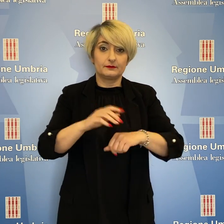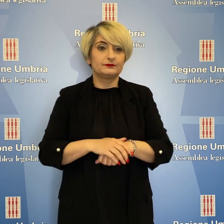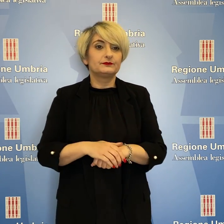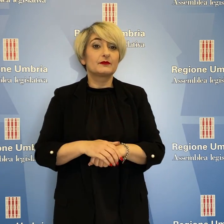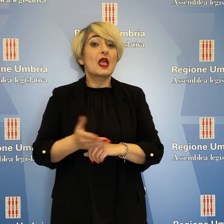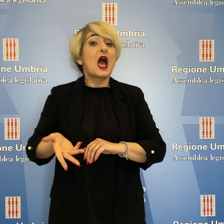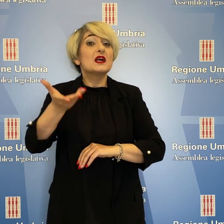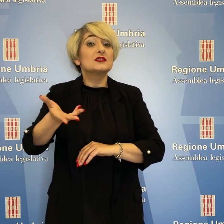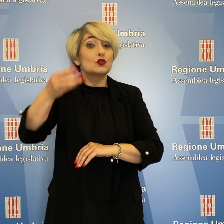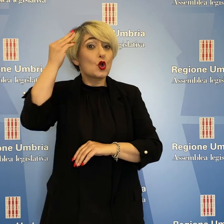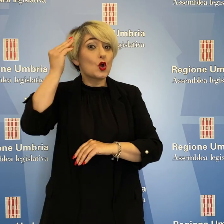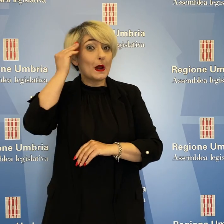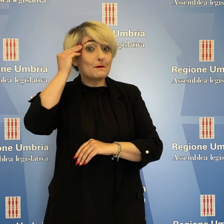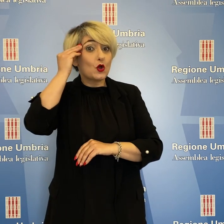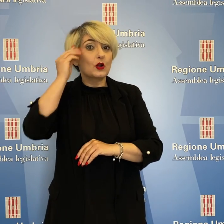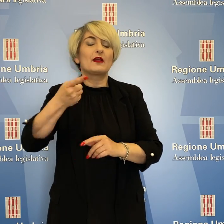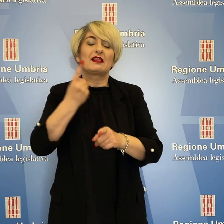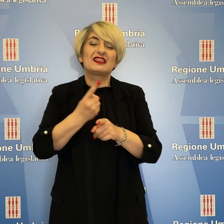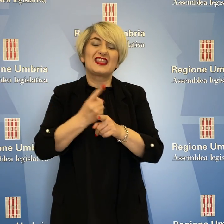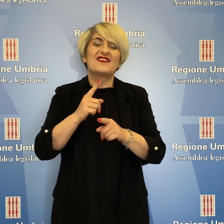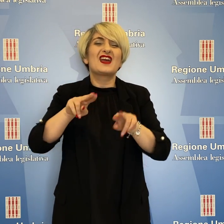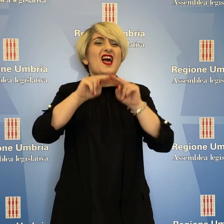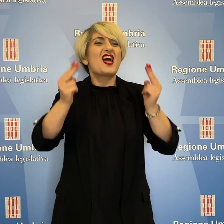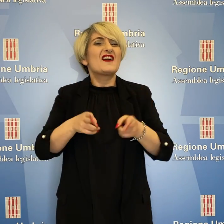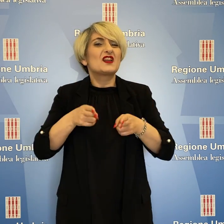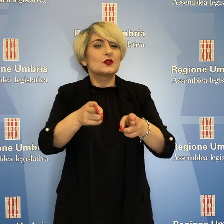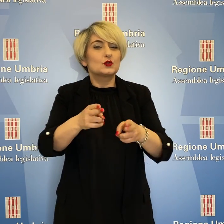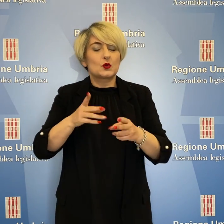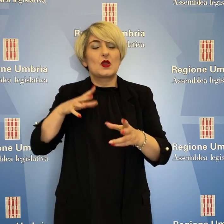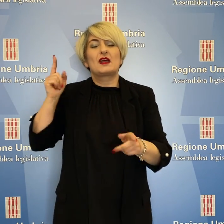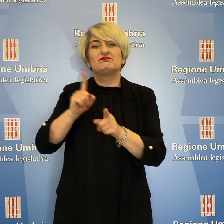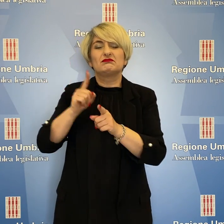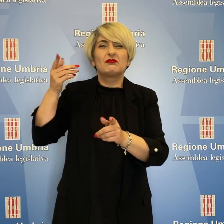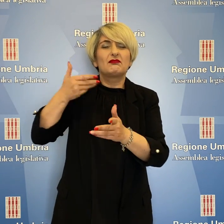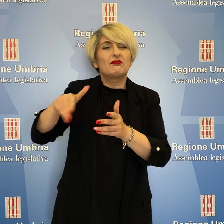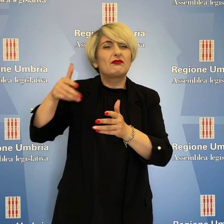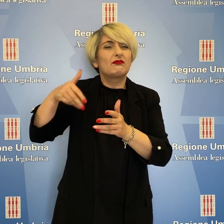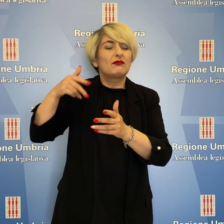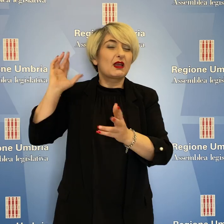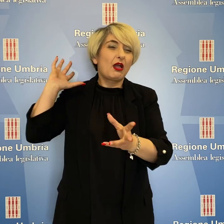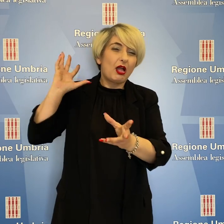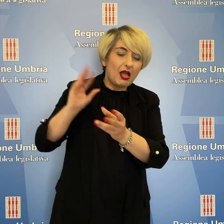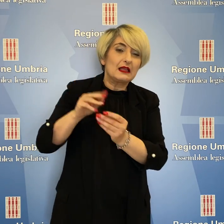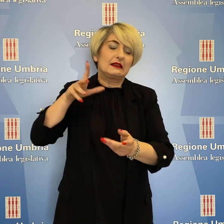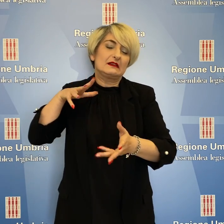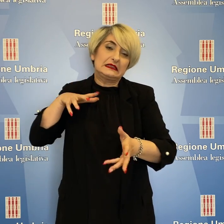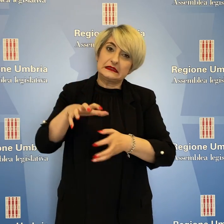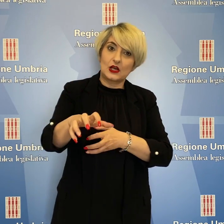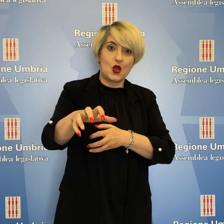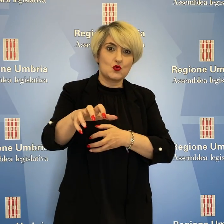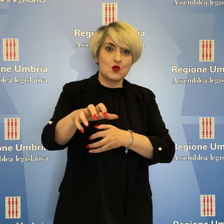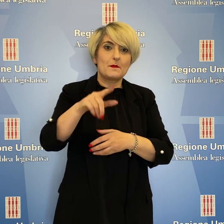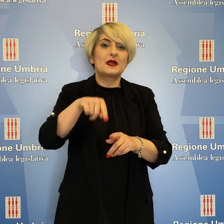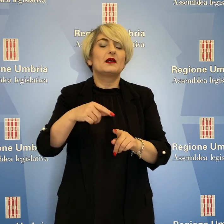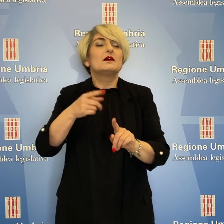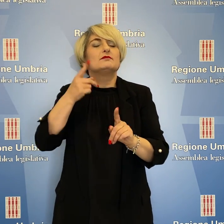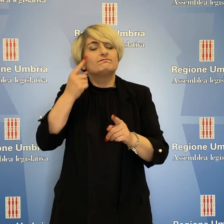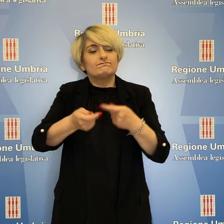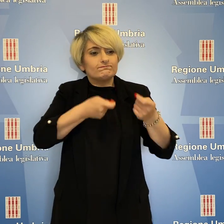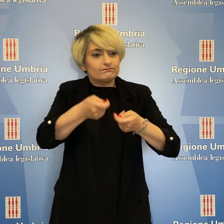bisogno di investimenti sulle infrastrutture per colmare un gap accumulato in decenni. Ci sarà attenzione ai costi